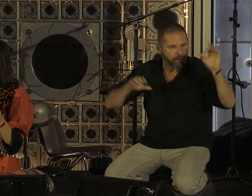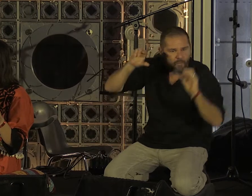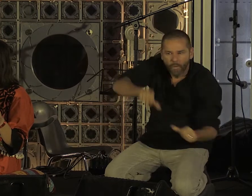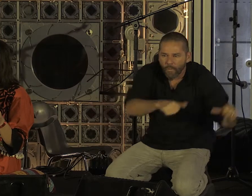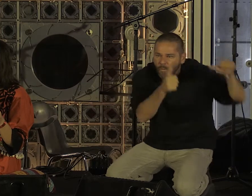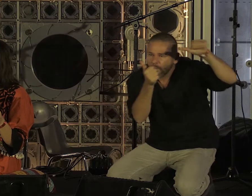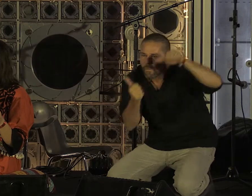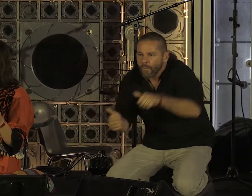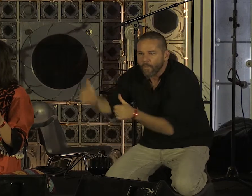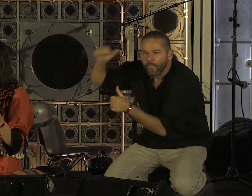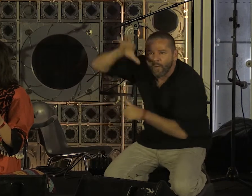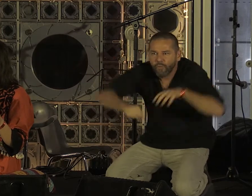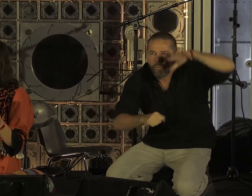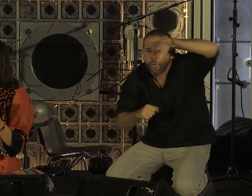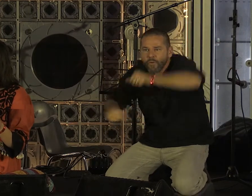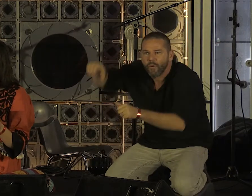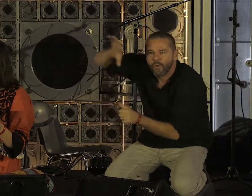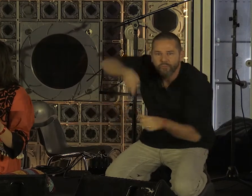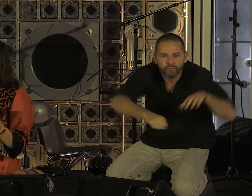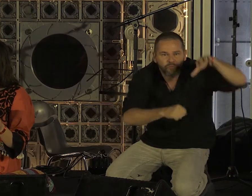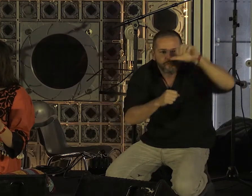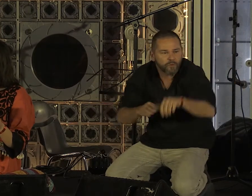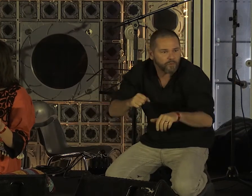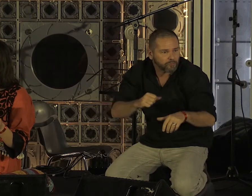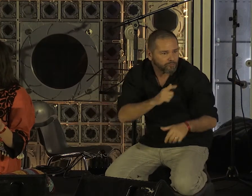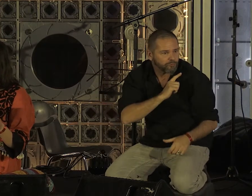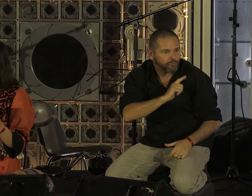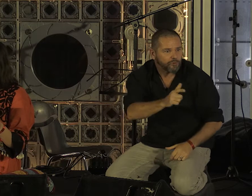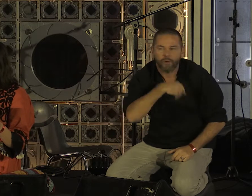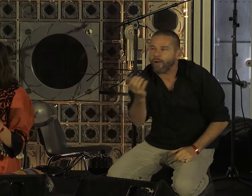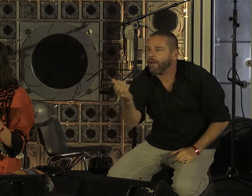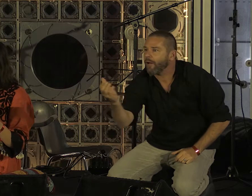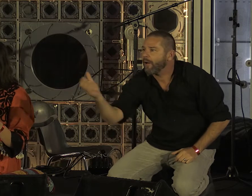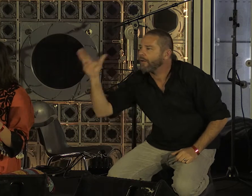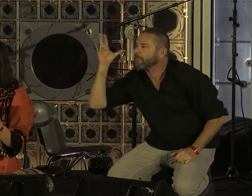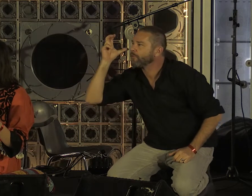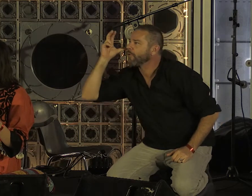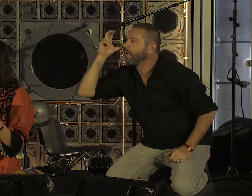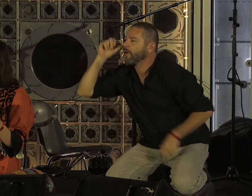et mondions pourtant des noix de l'amour, le sourire du pauvre,